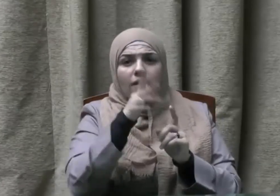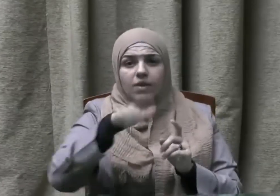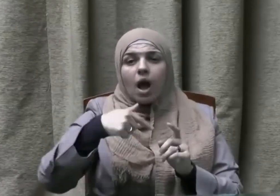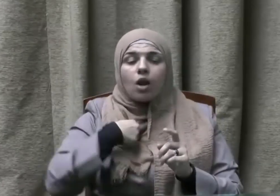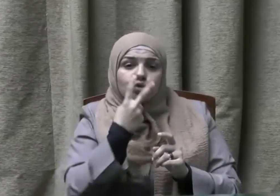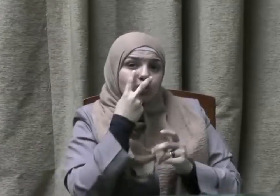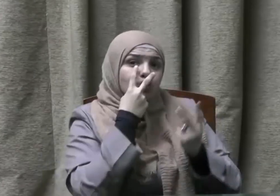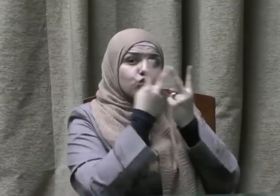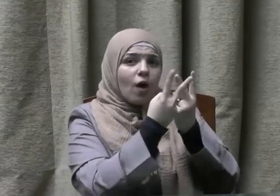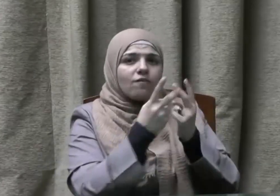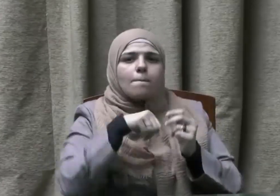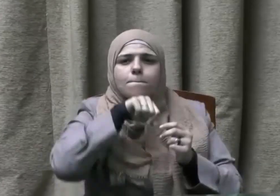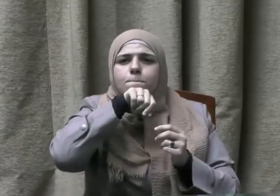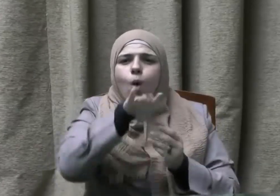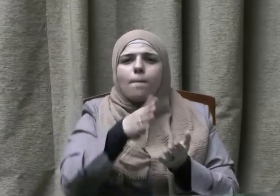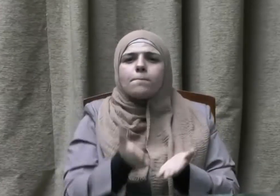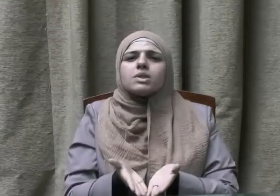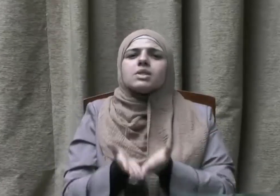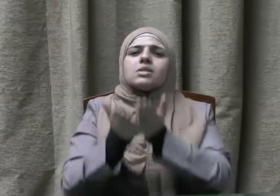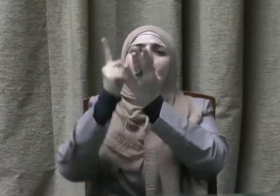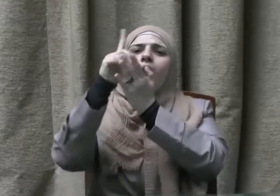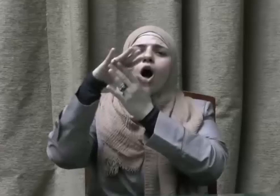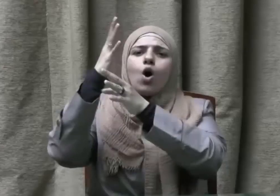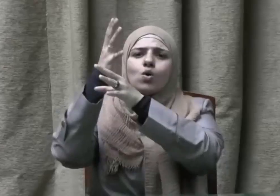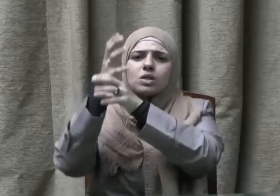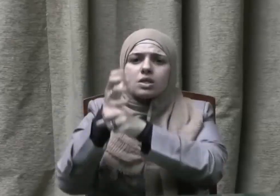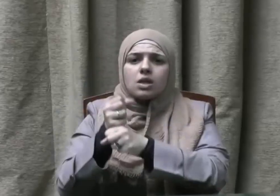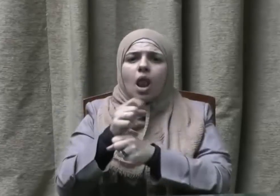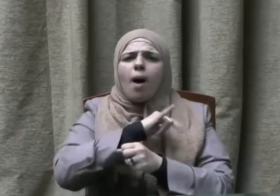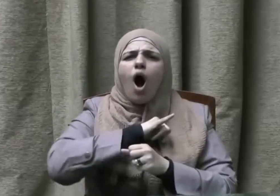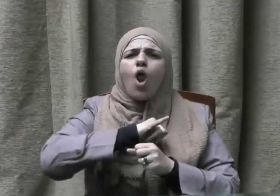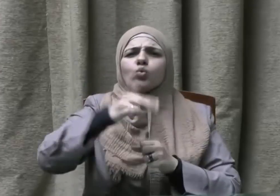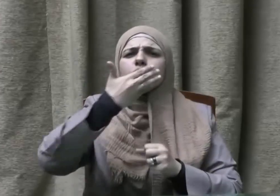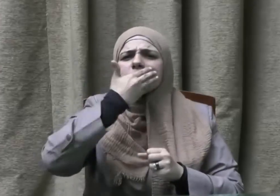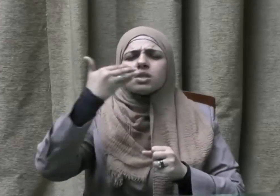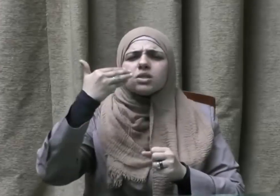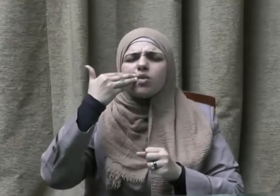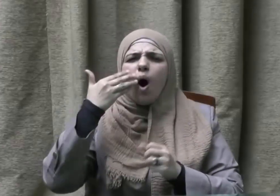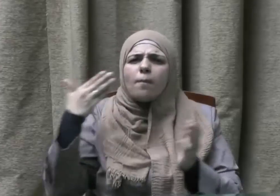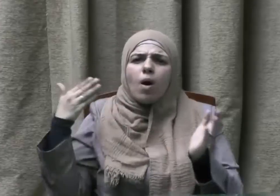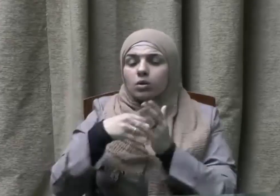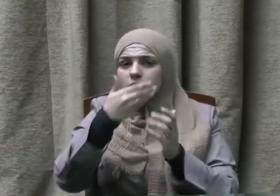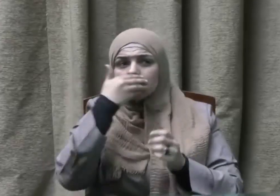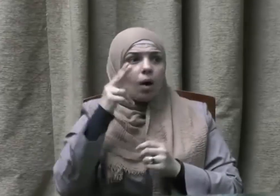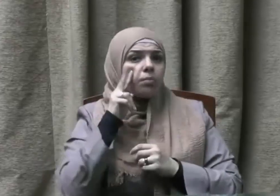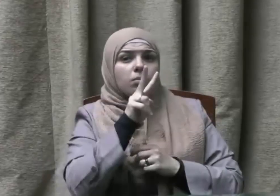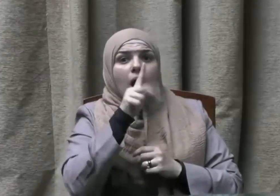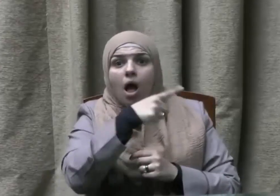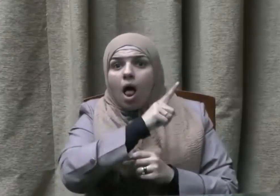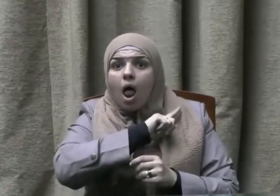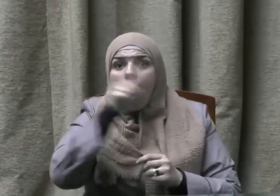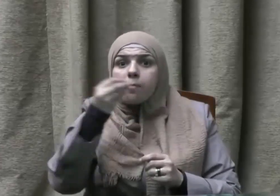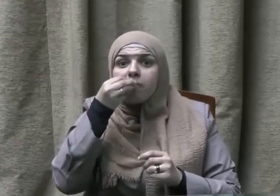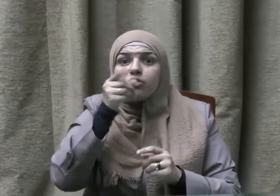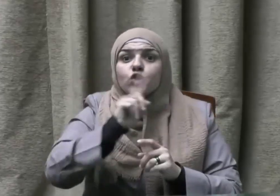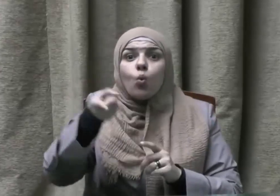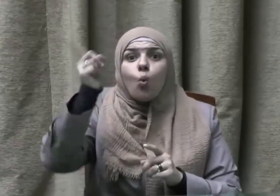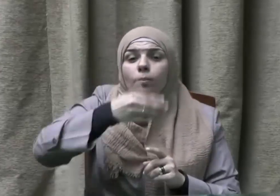ويمهل الكافرين ويدع أهل الحقد بحقدهم حتى يدعوه فينبغي علينا أن نغتنم